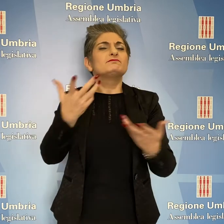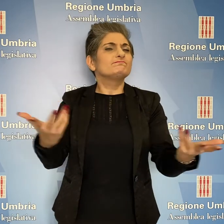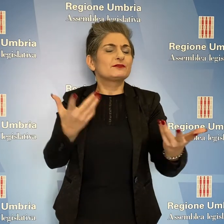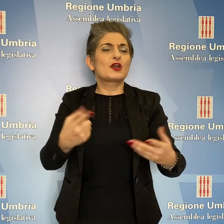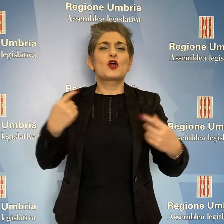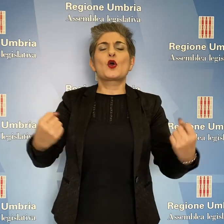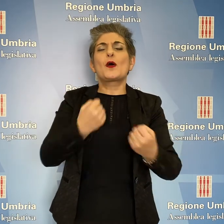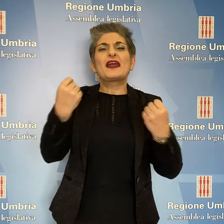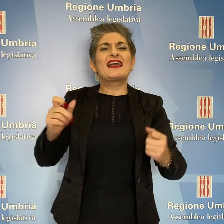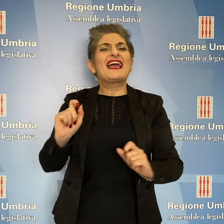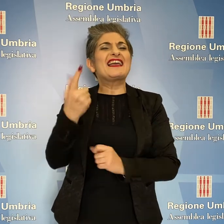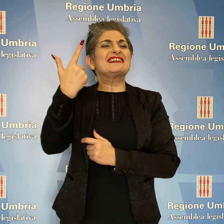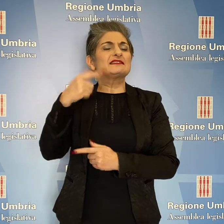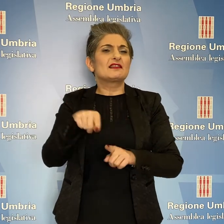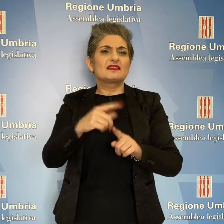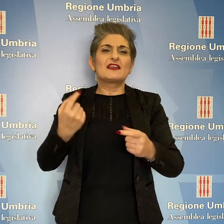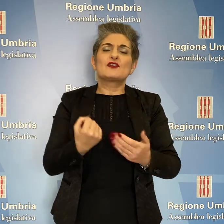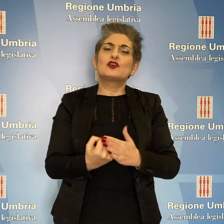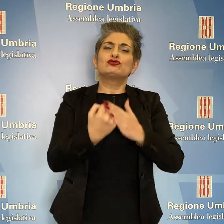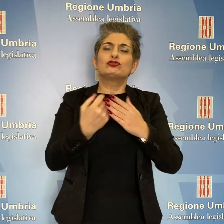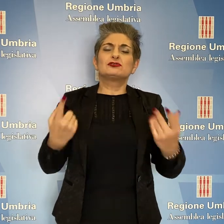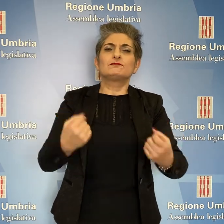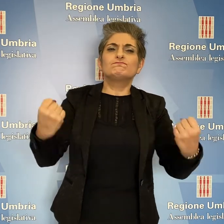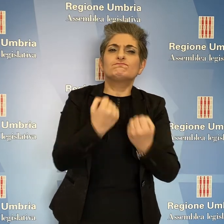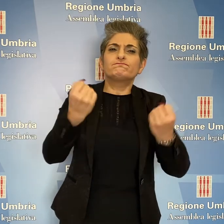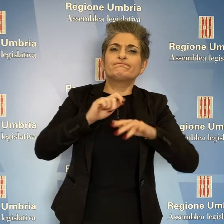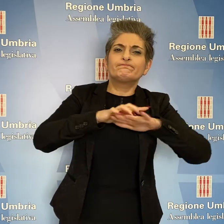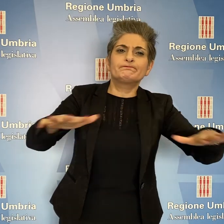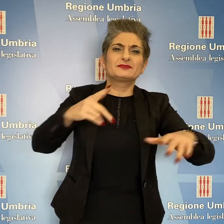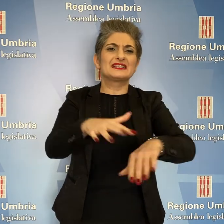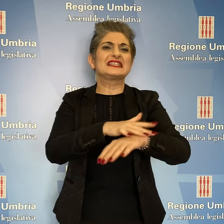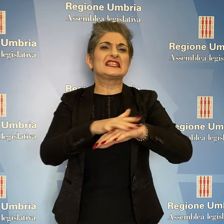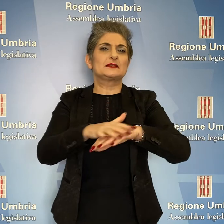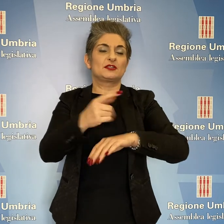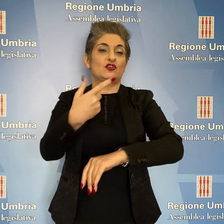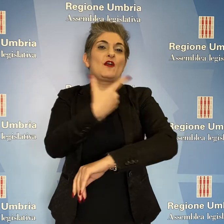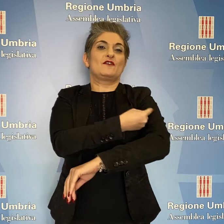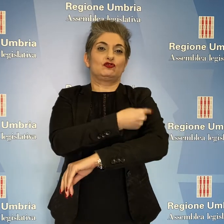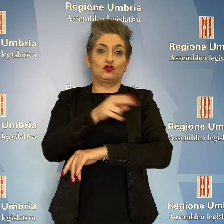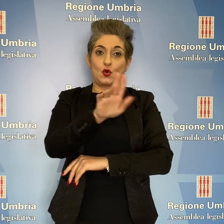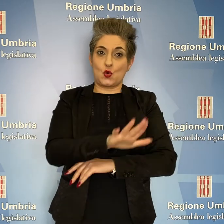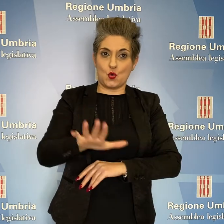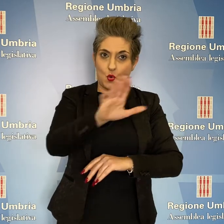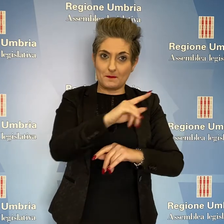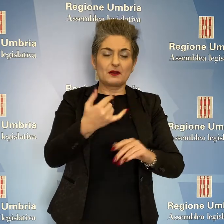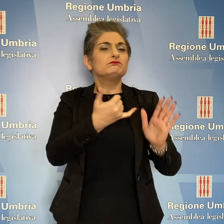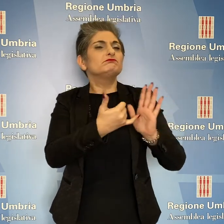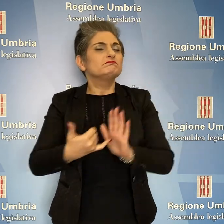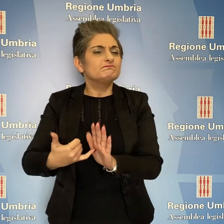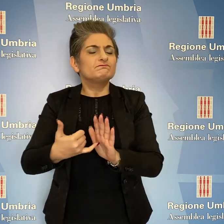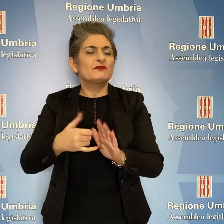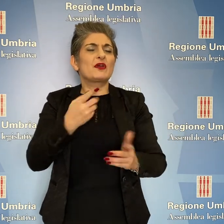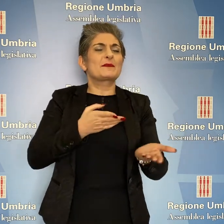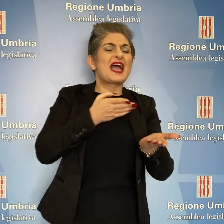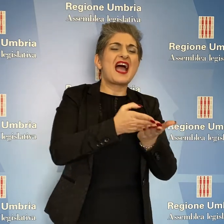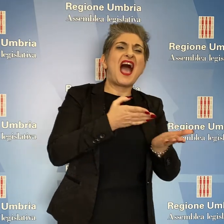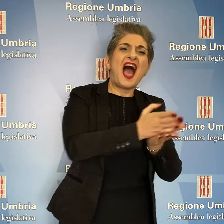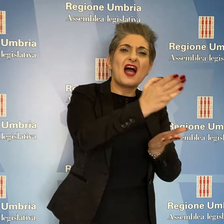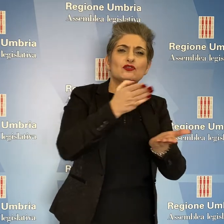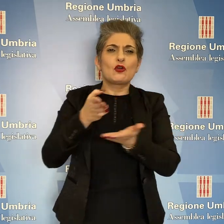iniziative a sostegno di una campagna di sensibilizzazione per la vaccinazione in Umbria. Infine, dall'unificazione di due atti di